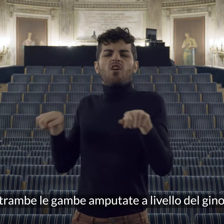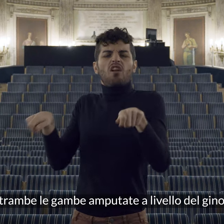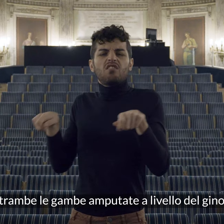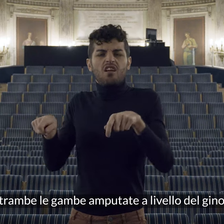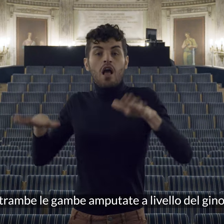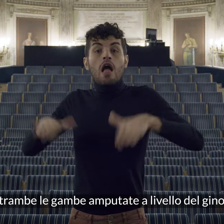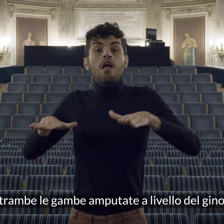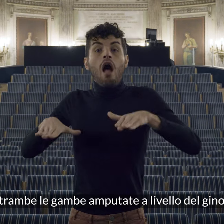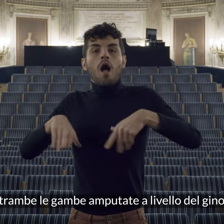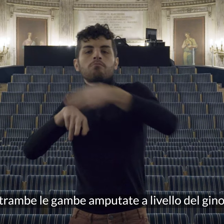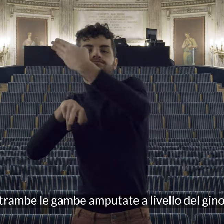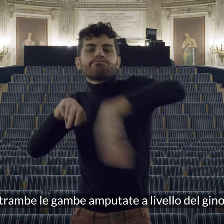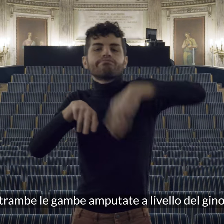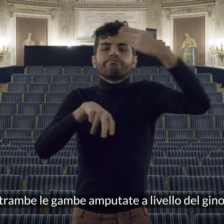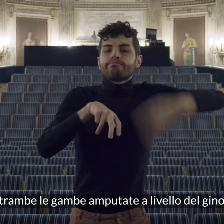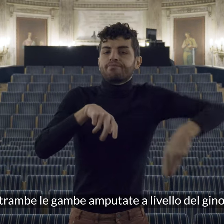amputate a livello del ginocchio